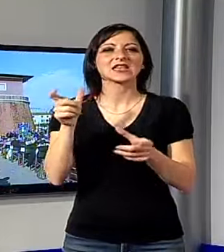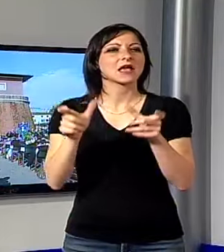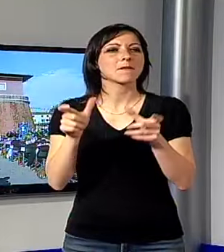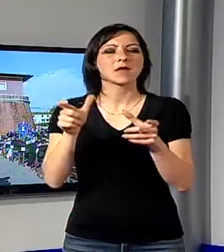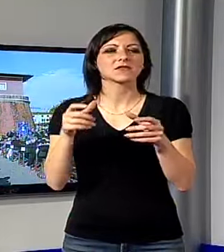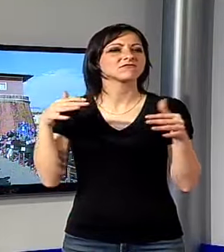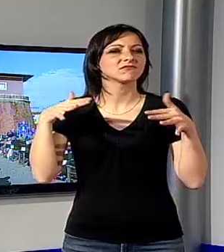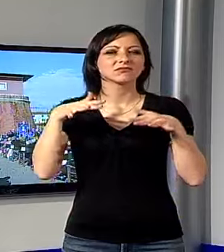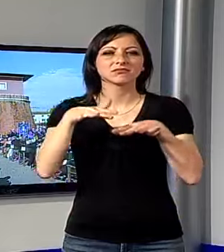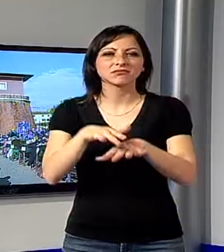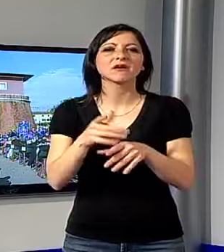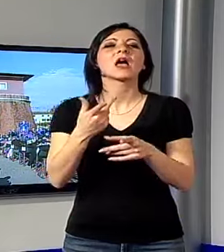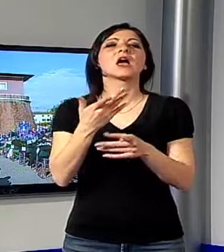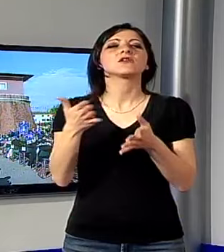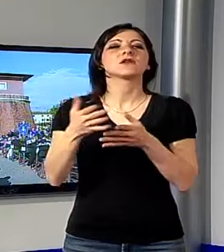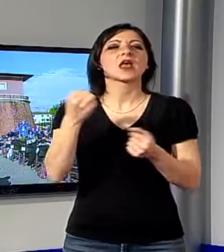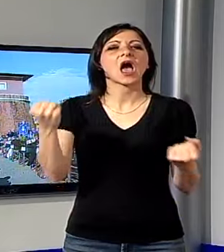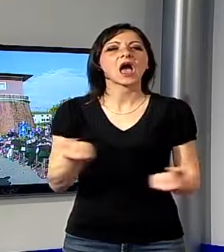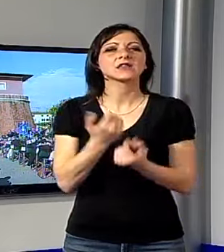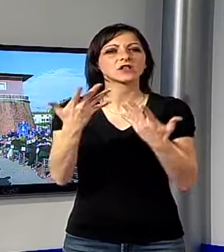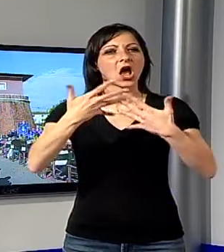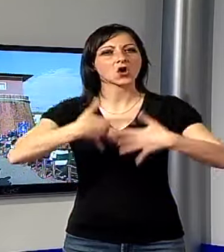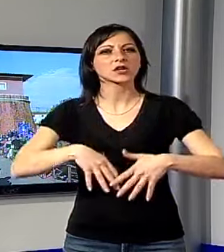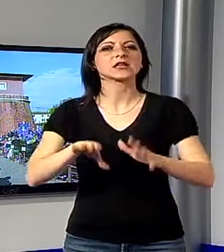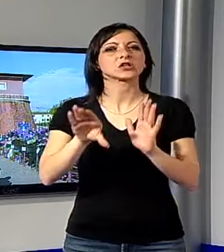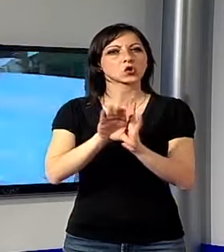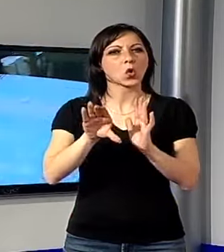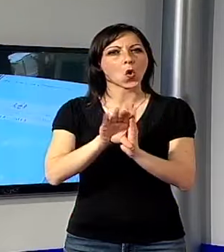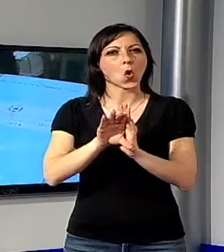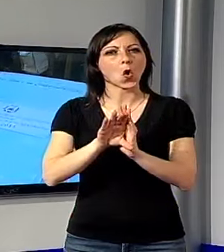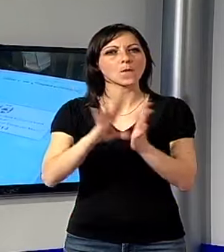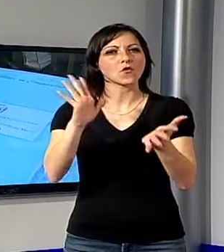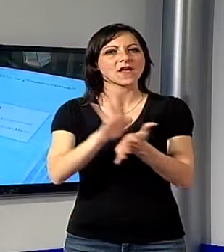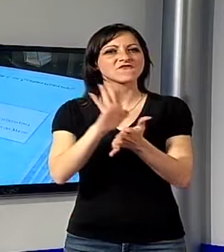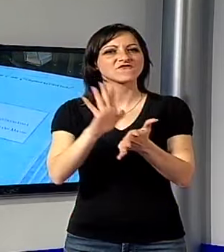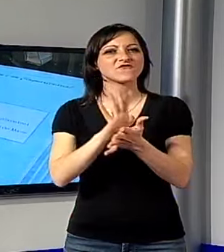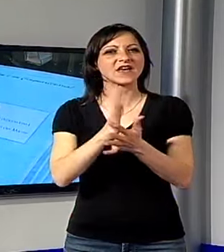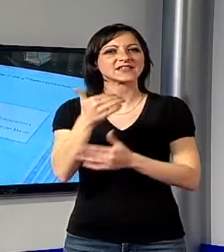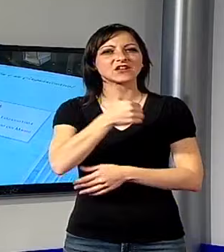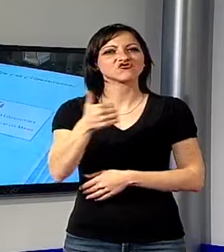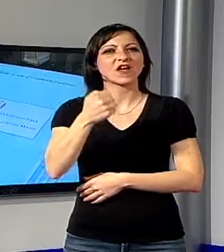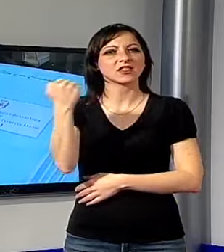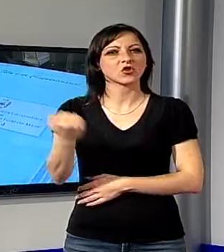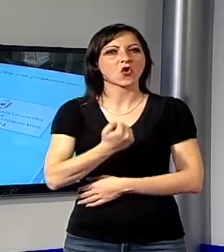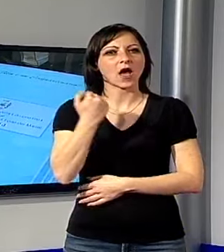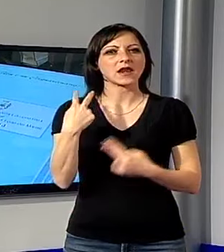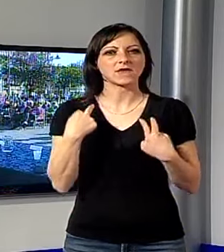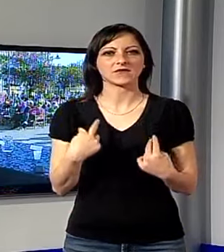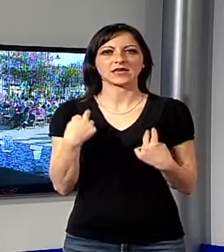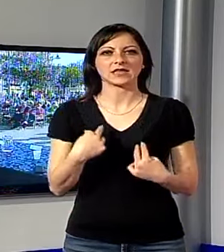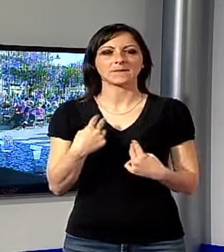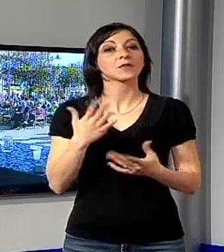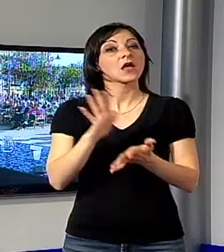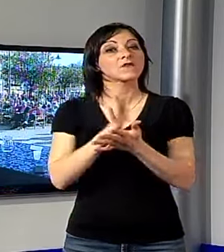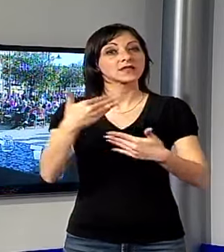partecipati gli eventi organizzati dal municipio per festeggiare i suoi primi cento anni di vita. Dopo le celebrazioni del mattino,